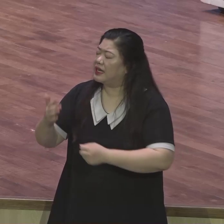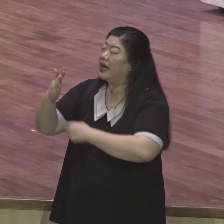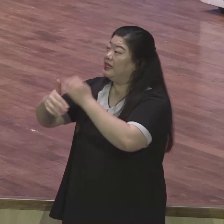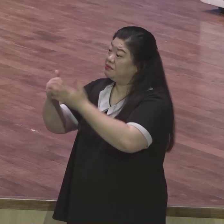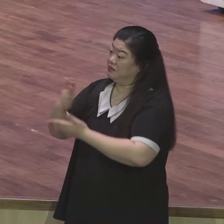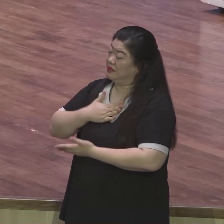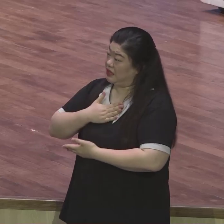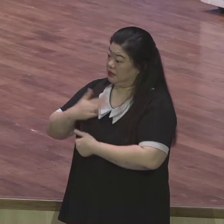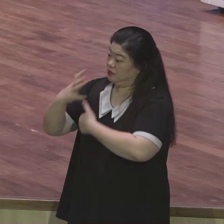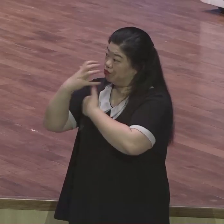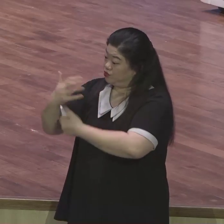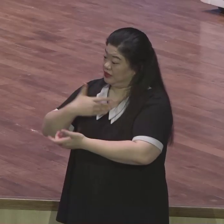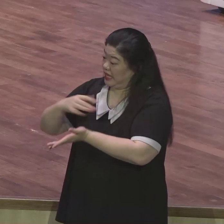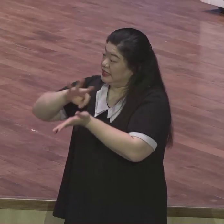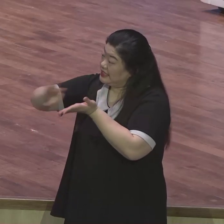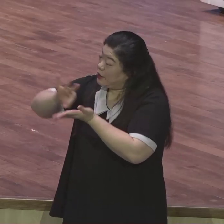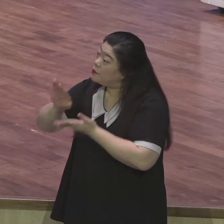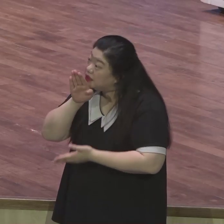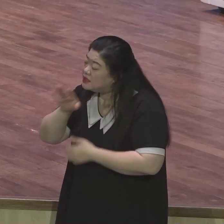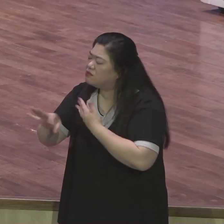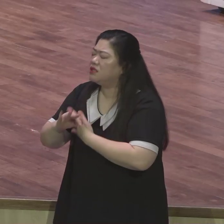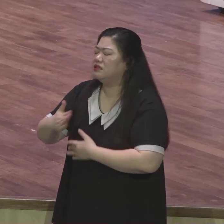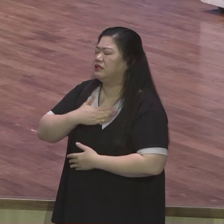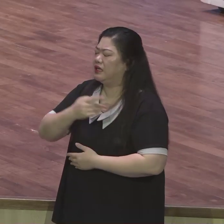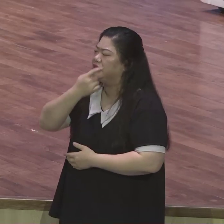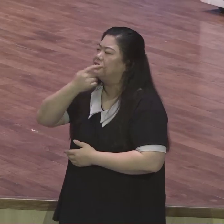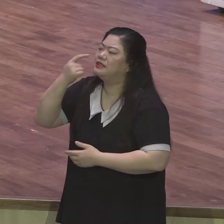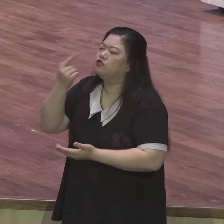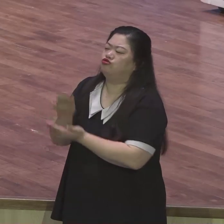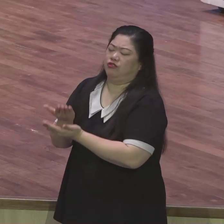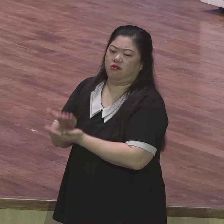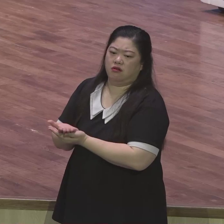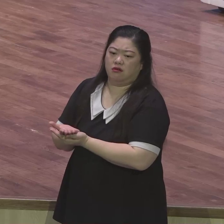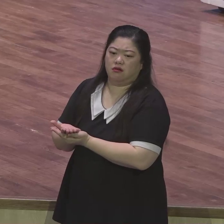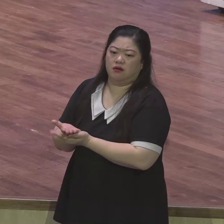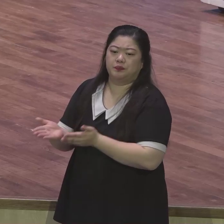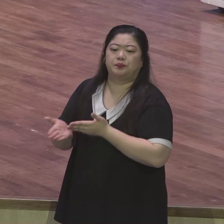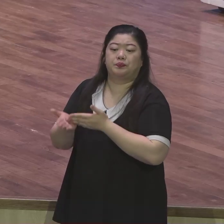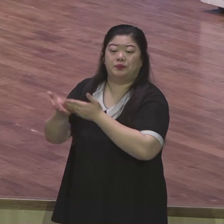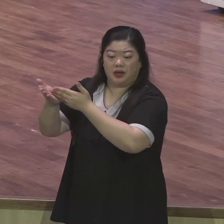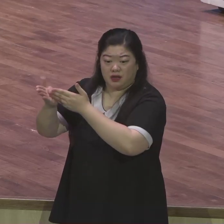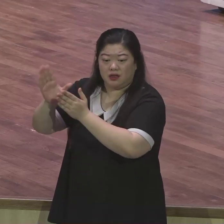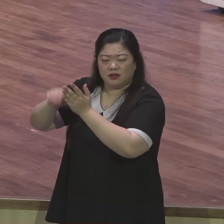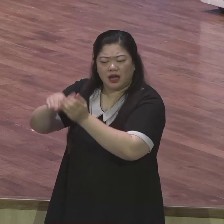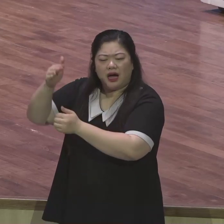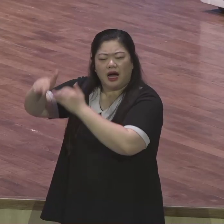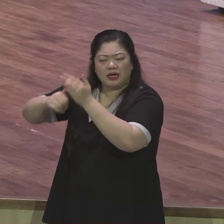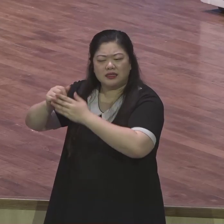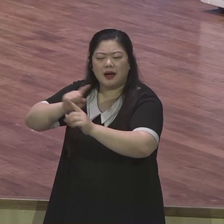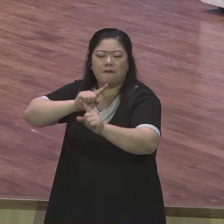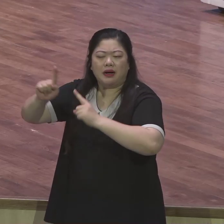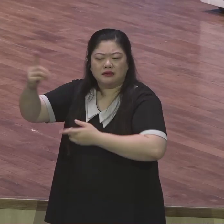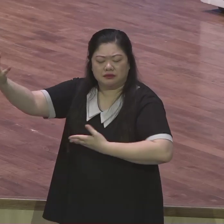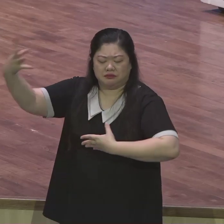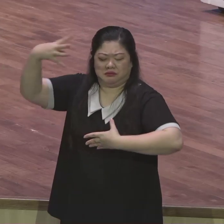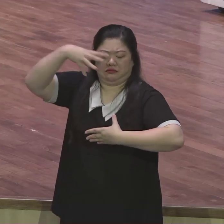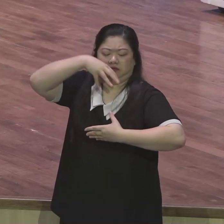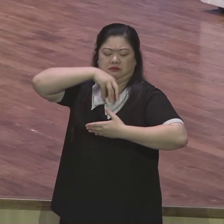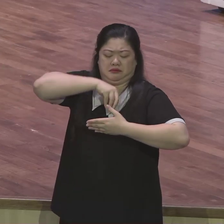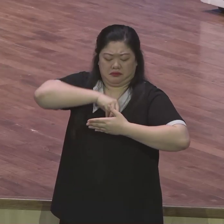기도하는 중에 하나님이 거싱 목사님의 마음에 말씀을 주셨어요 그 말씀을 글로 쓴 찬양이 바로 찬송가